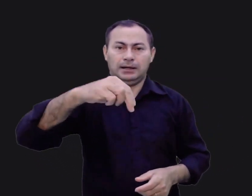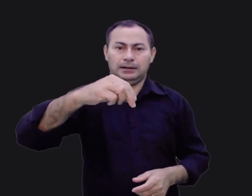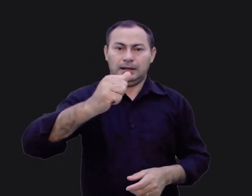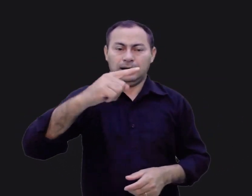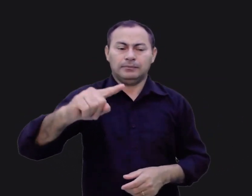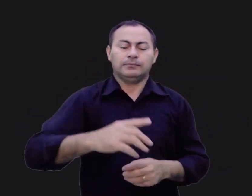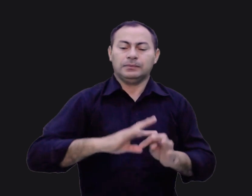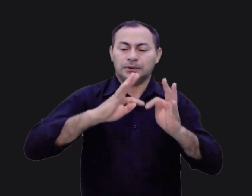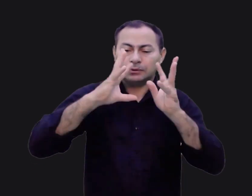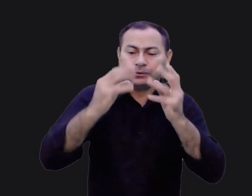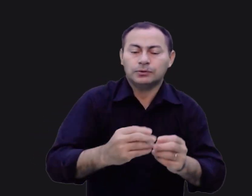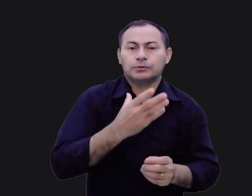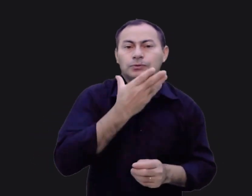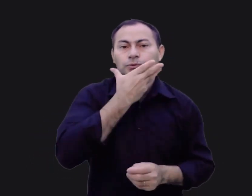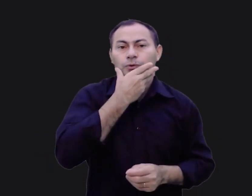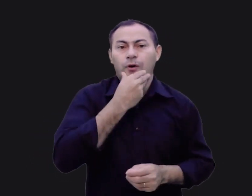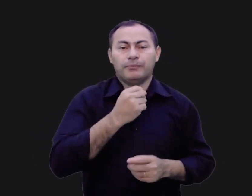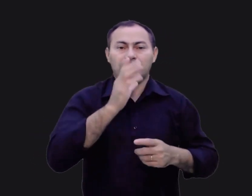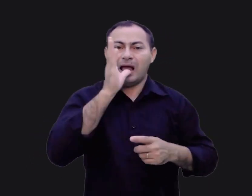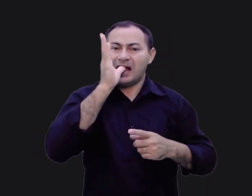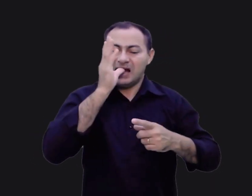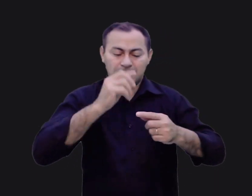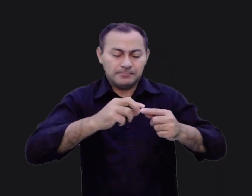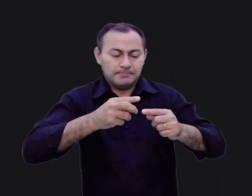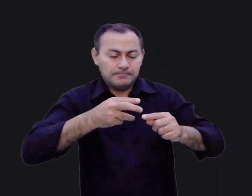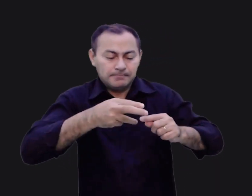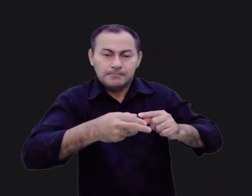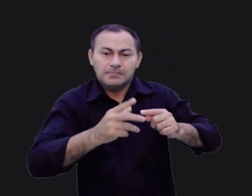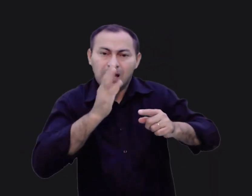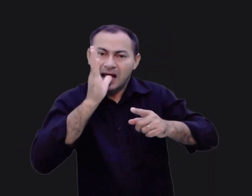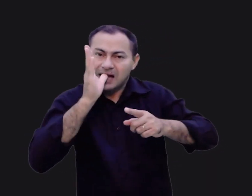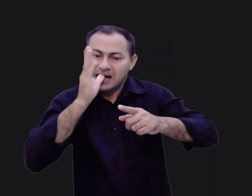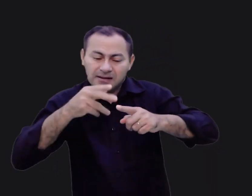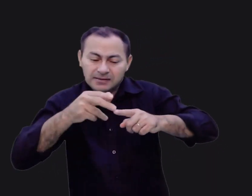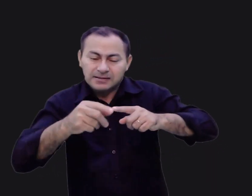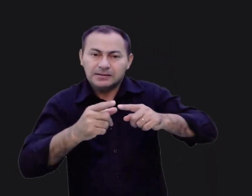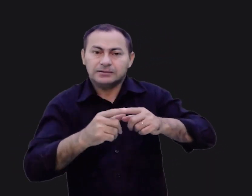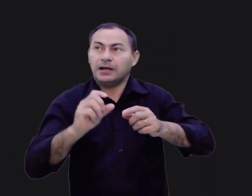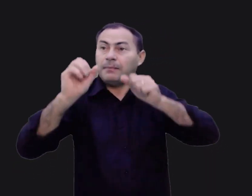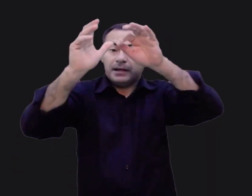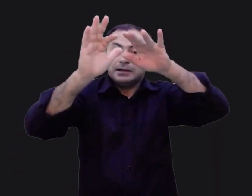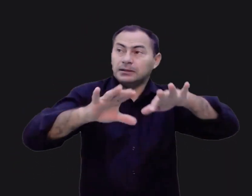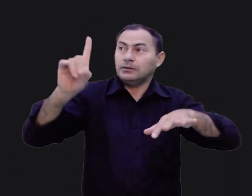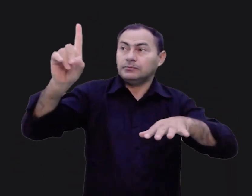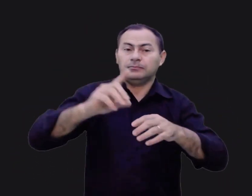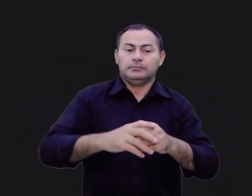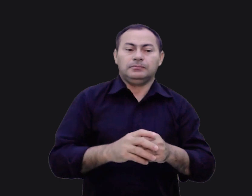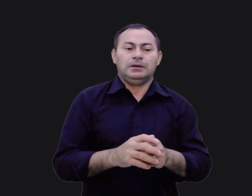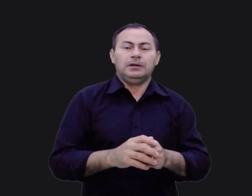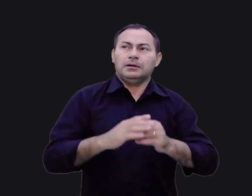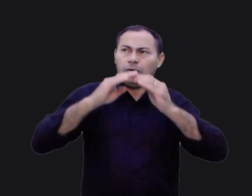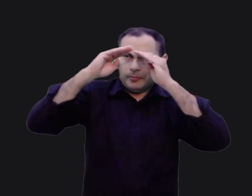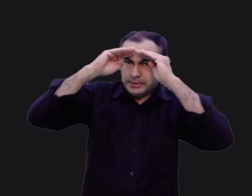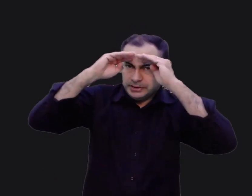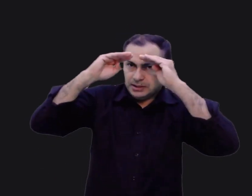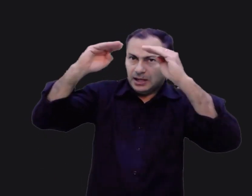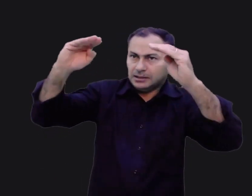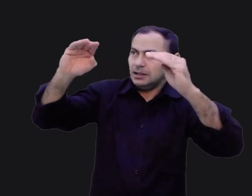que todos os homens fossem circuncidados. Eles não teriam as bênçãos de Deus sobre eles se não andassem em obediência.